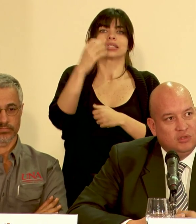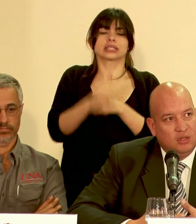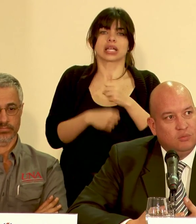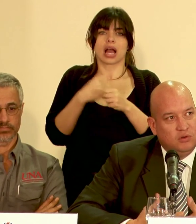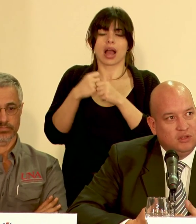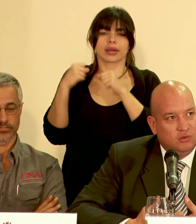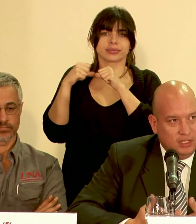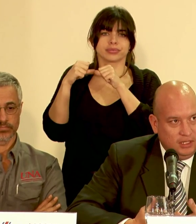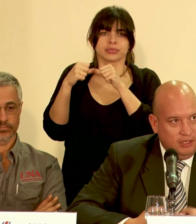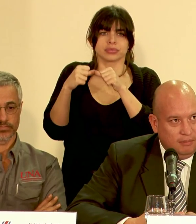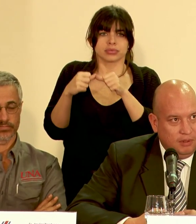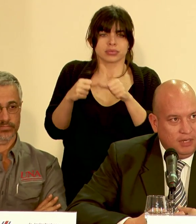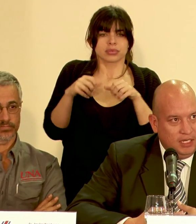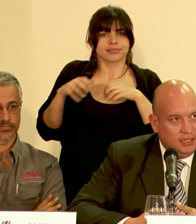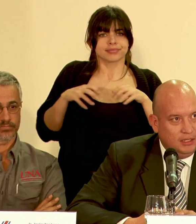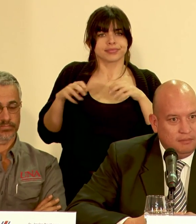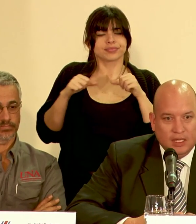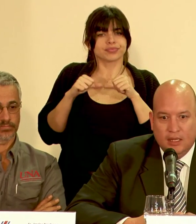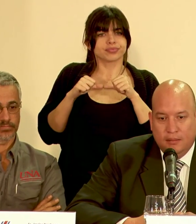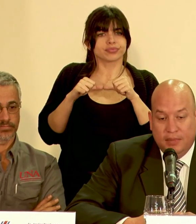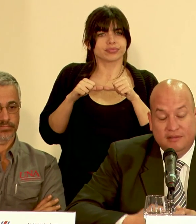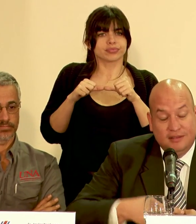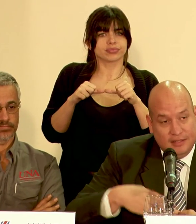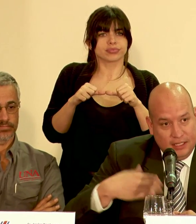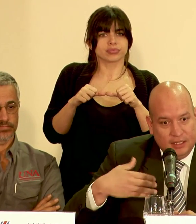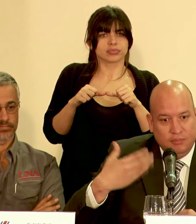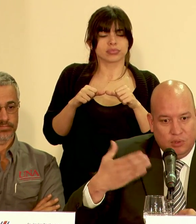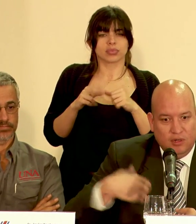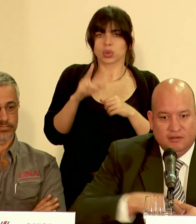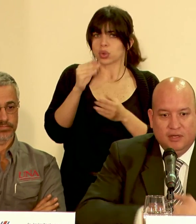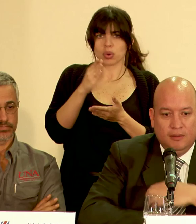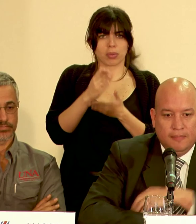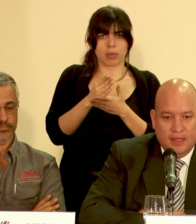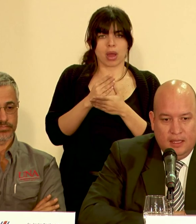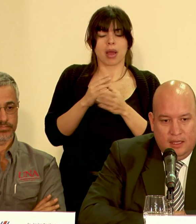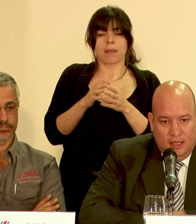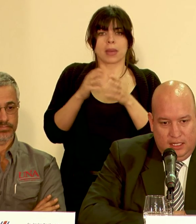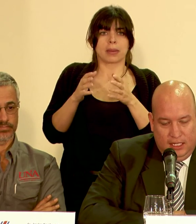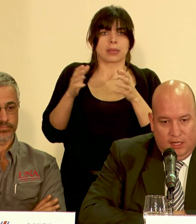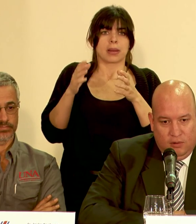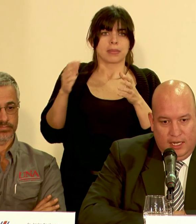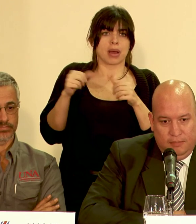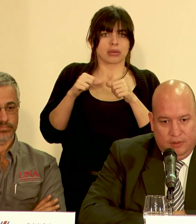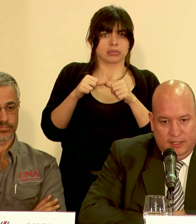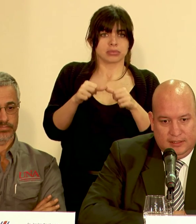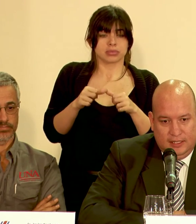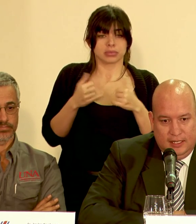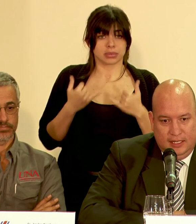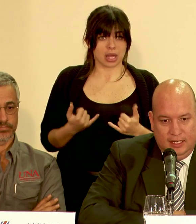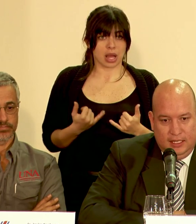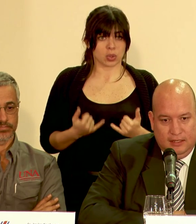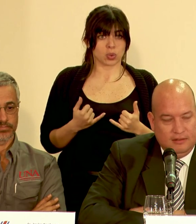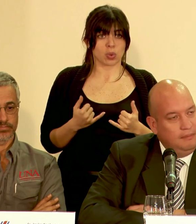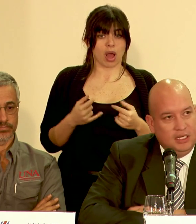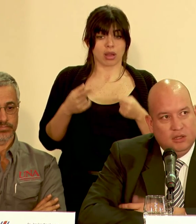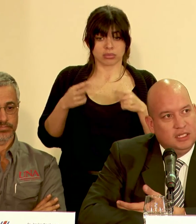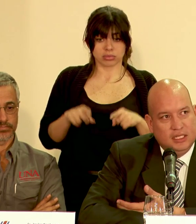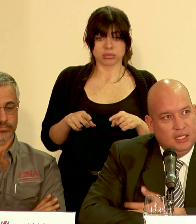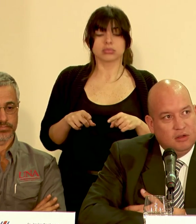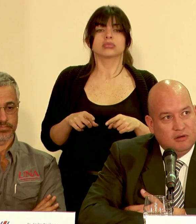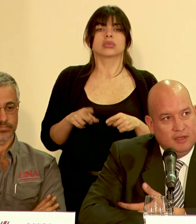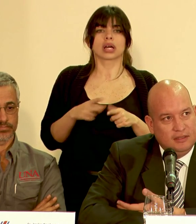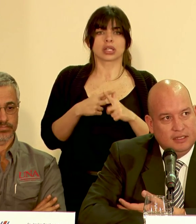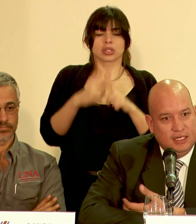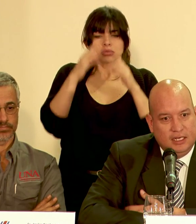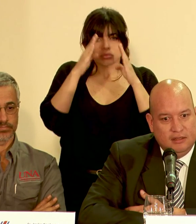mostrando un proceso de actividad permanente persistente y progresiva y de la cual pues se han venido